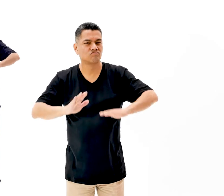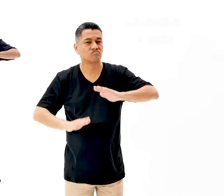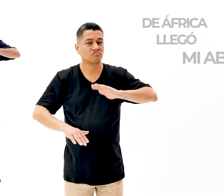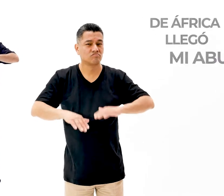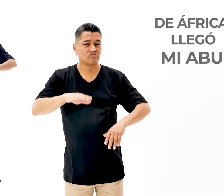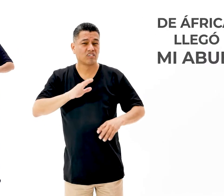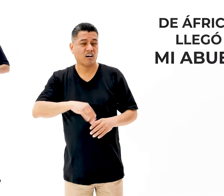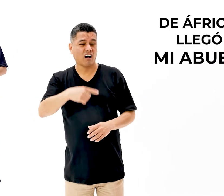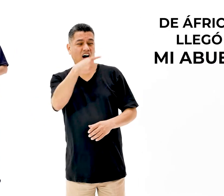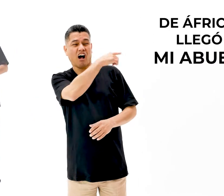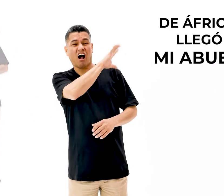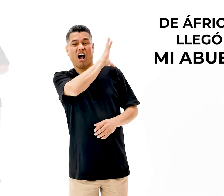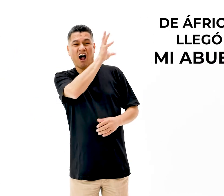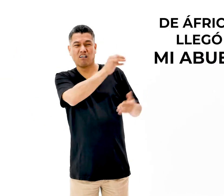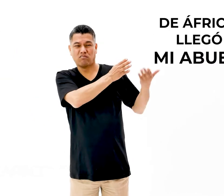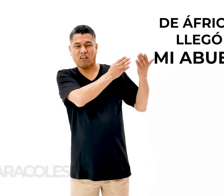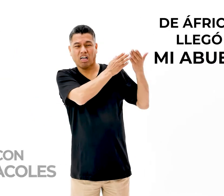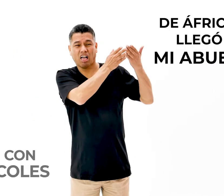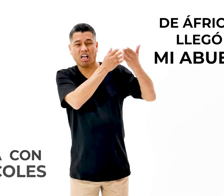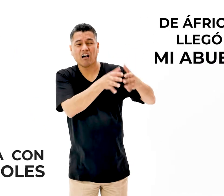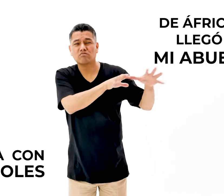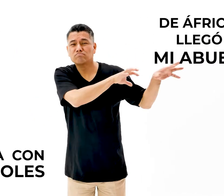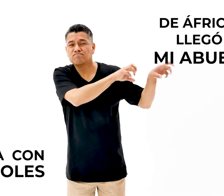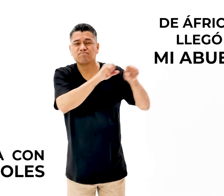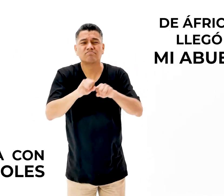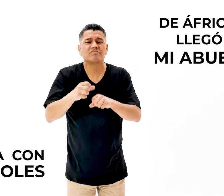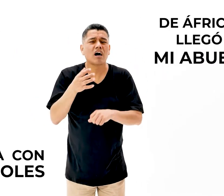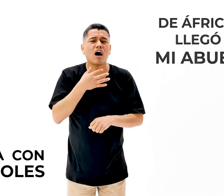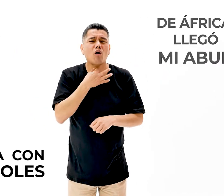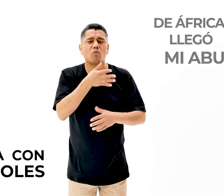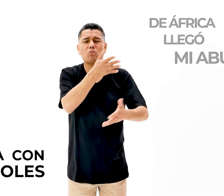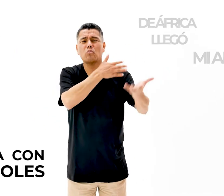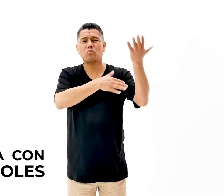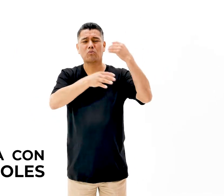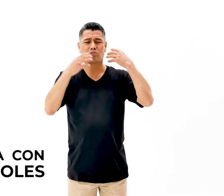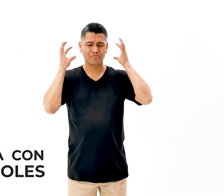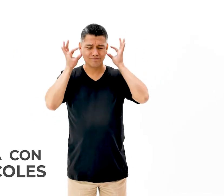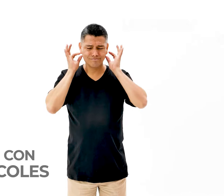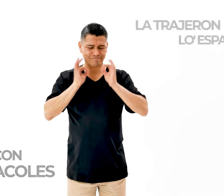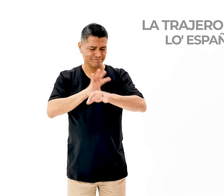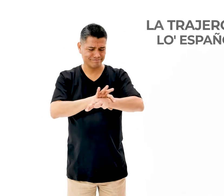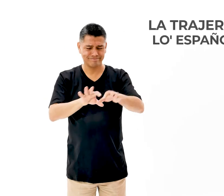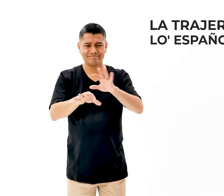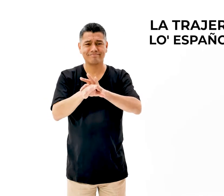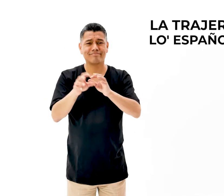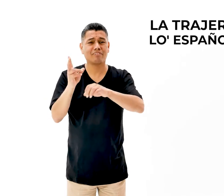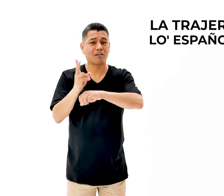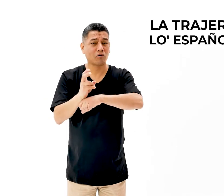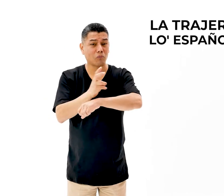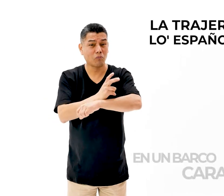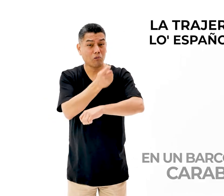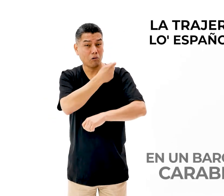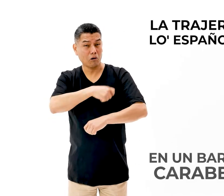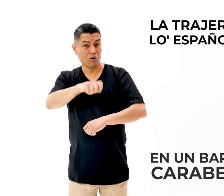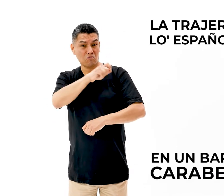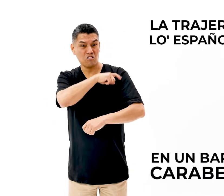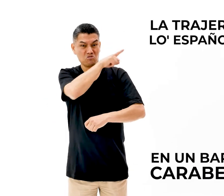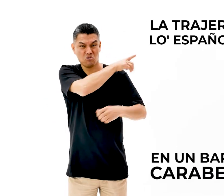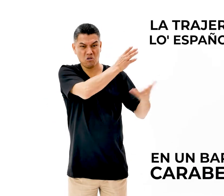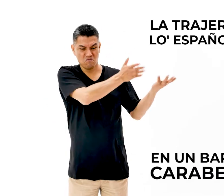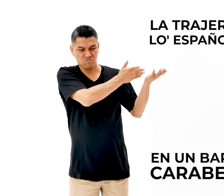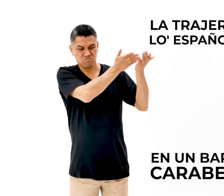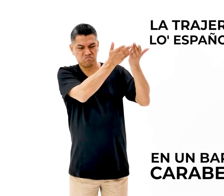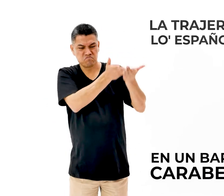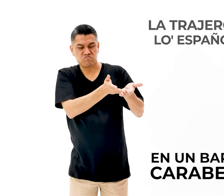De África llegó mi abuela vestida con caracoles, la trajeron los españoles en un